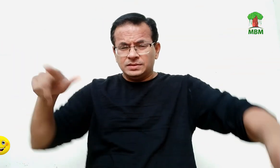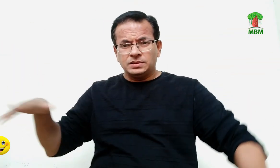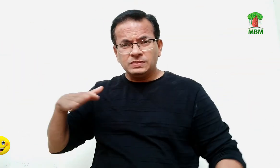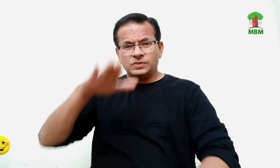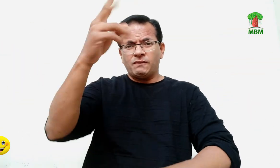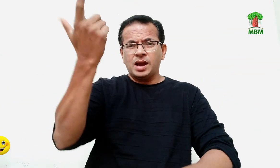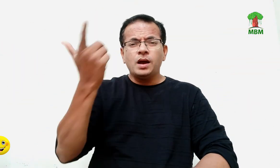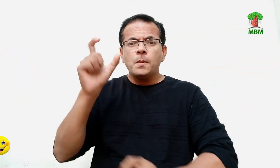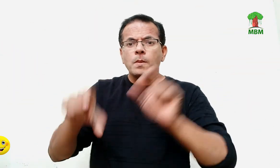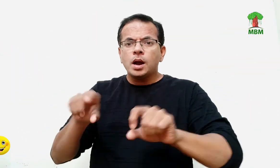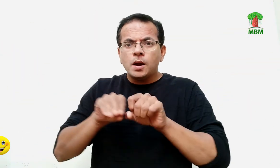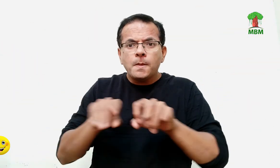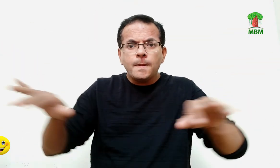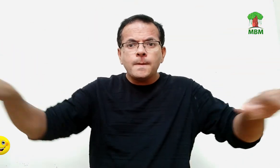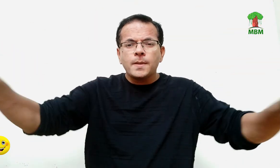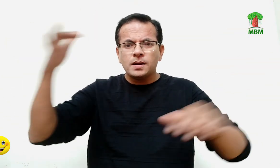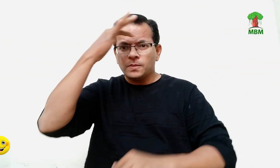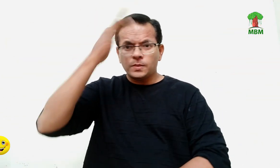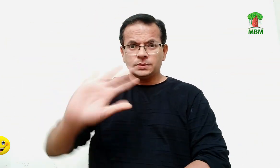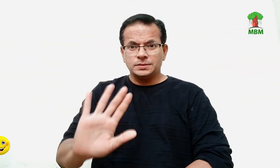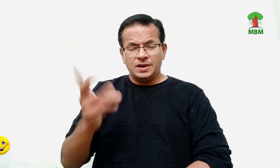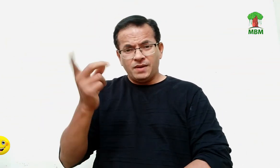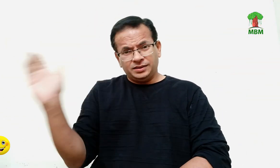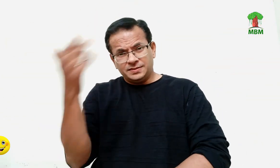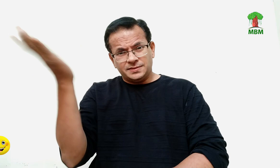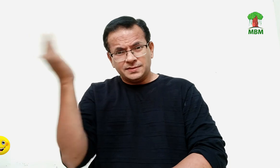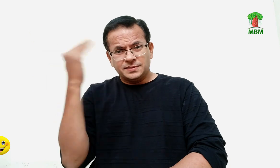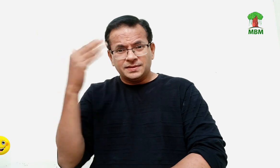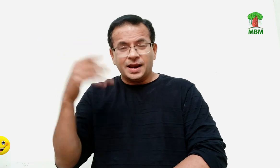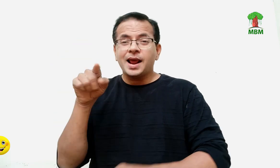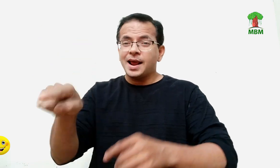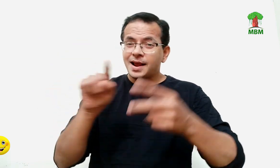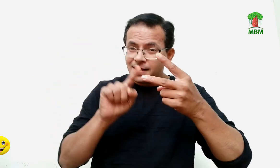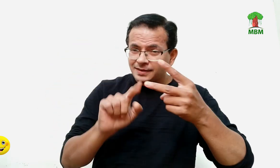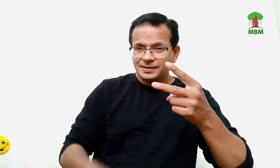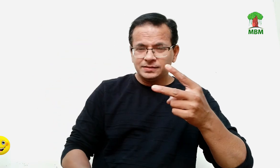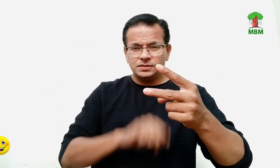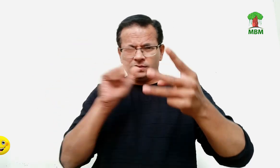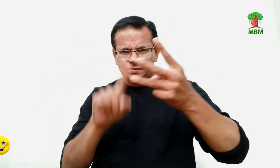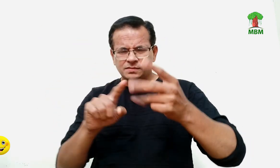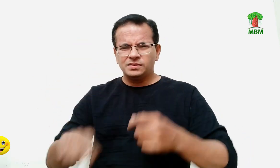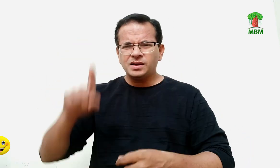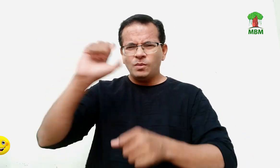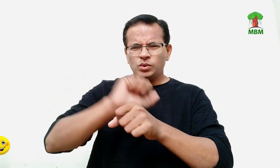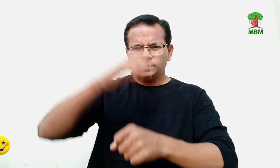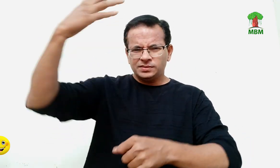चोरी का भुक्तान अपने बच्चे के जरिये करोगी उससे पहले की बोड़ों कुछ कर पातें डायर्म वहां से कायर हुग